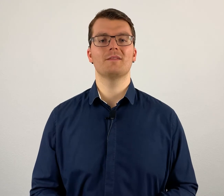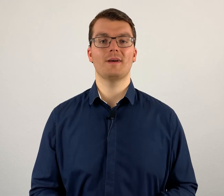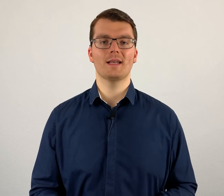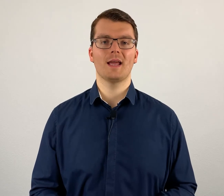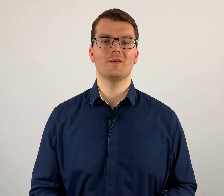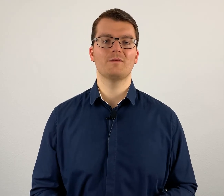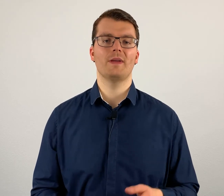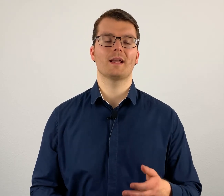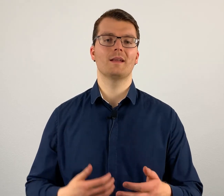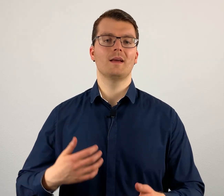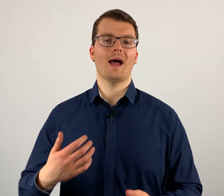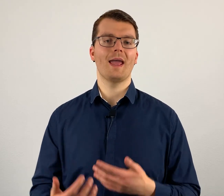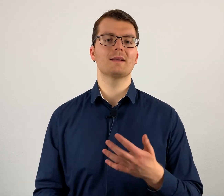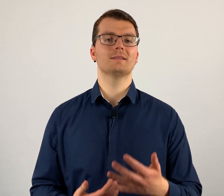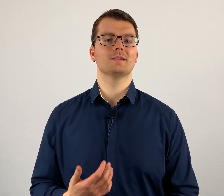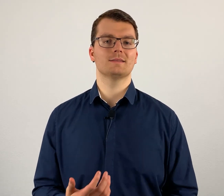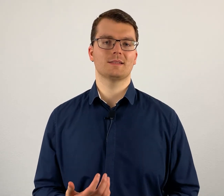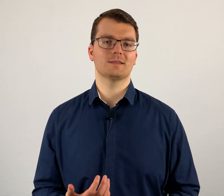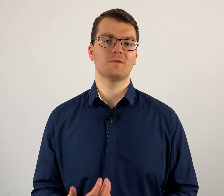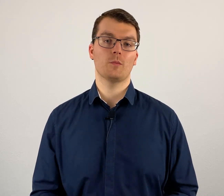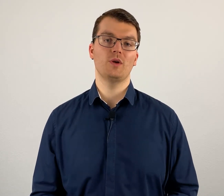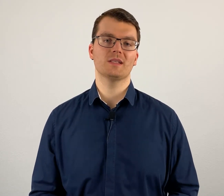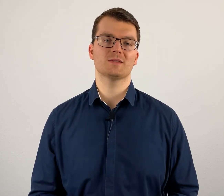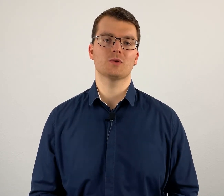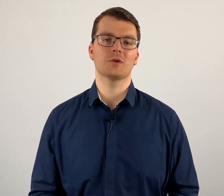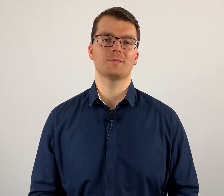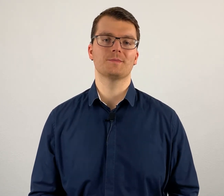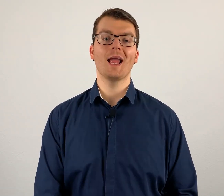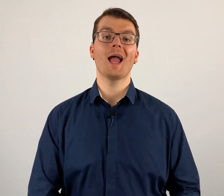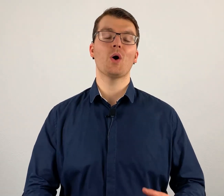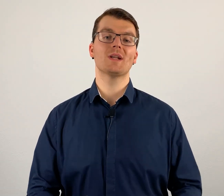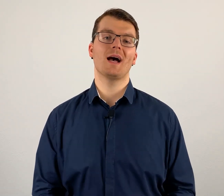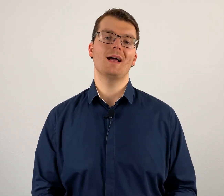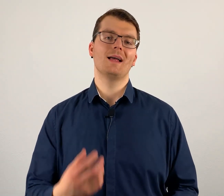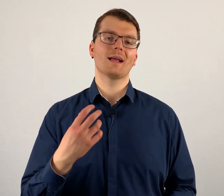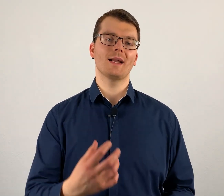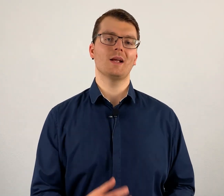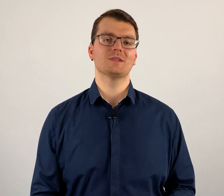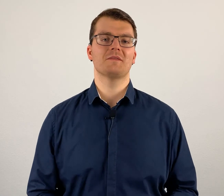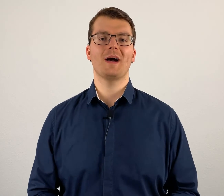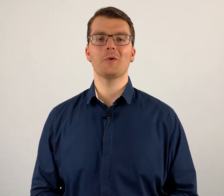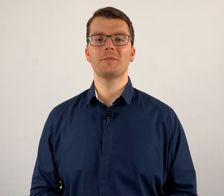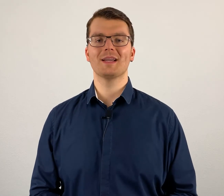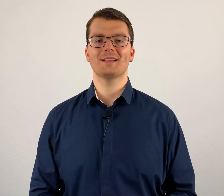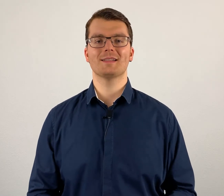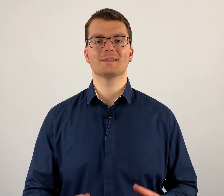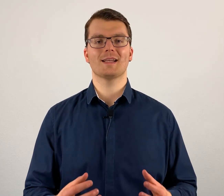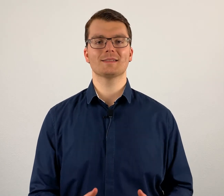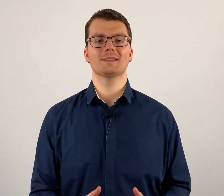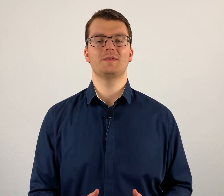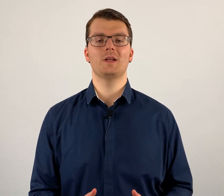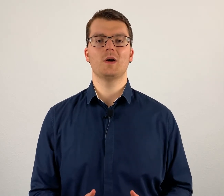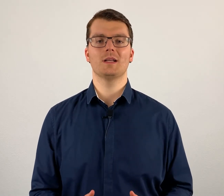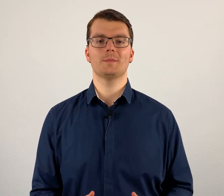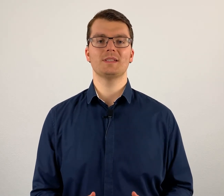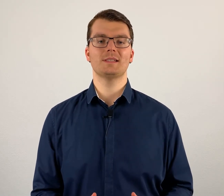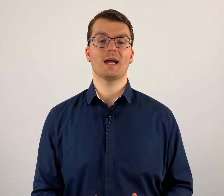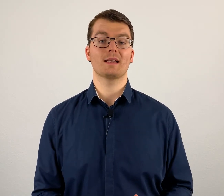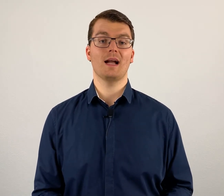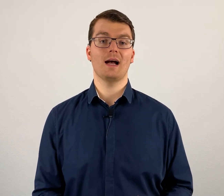weiterhelfen werden, eigene Sätze formulieren zu können. Auch da kann ich aus Erfahrung berichten, dass es ganz, ganz viele Leute gibt, die sagen, ja,